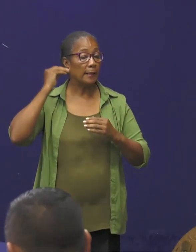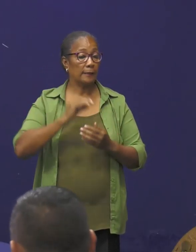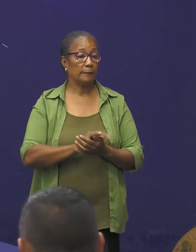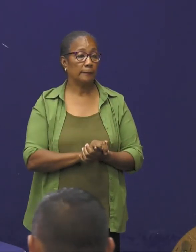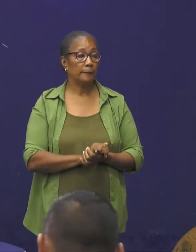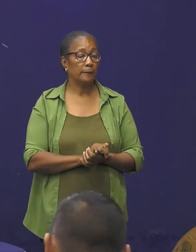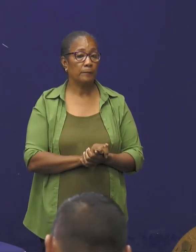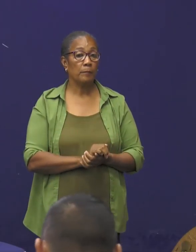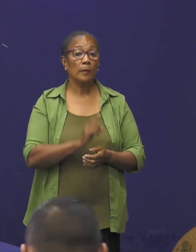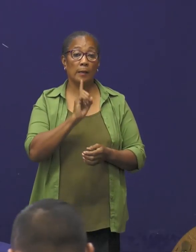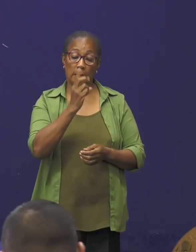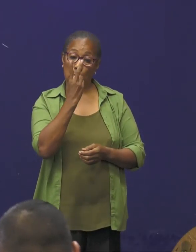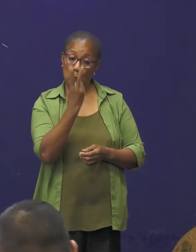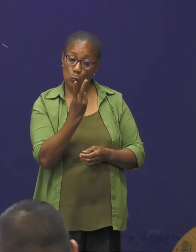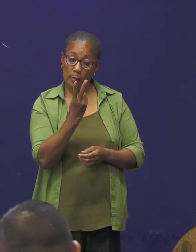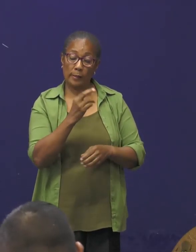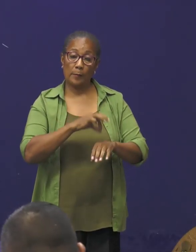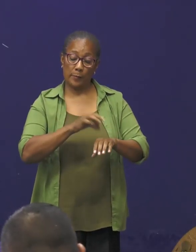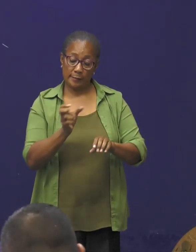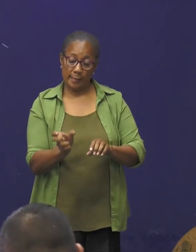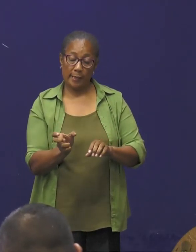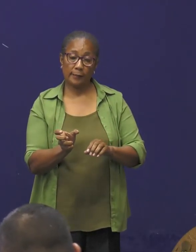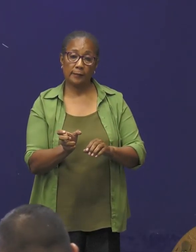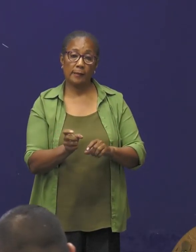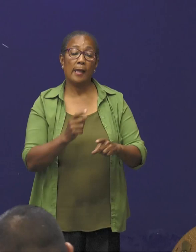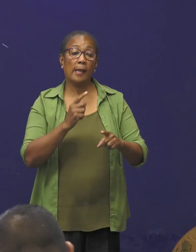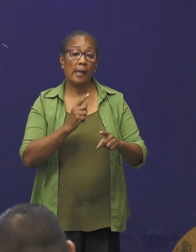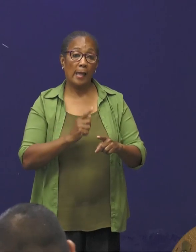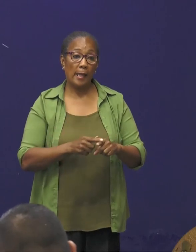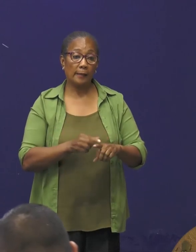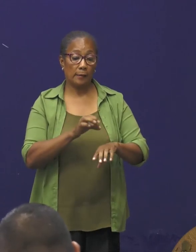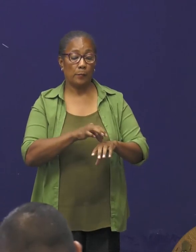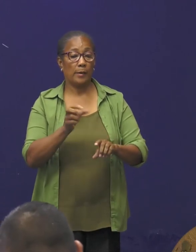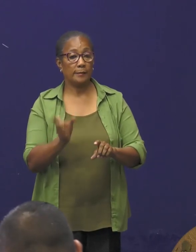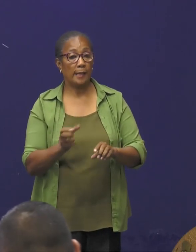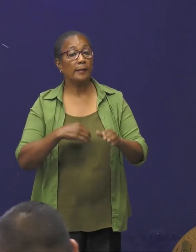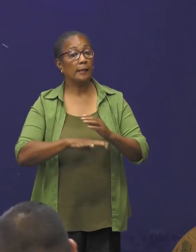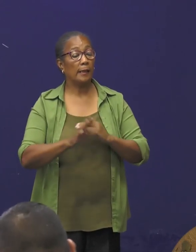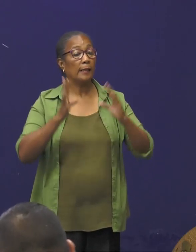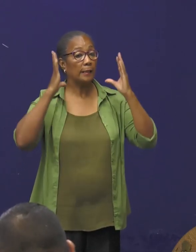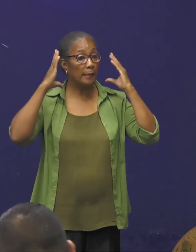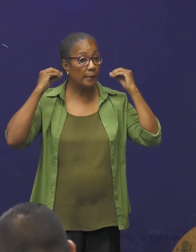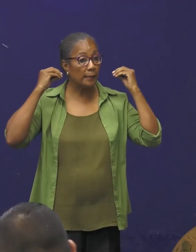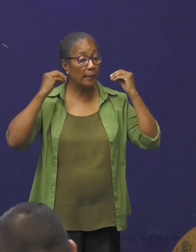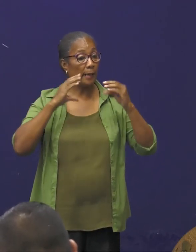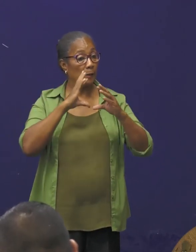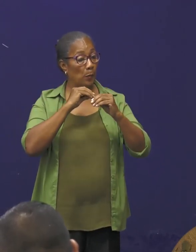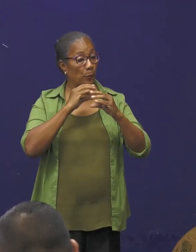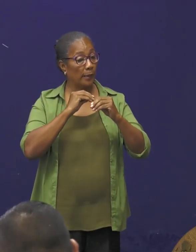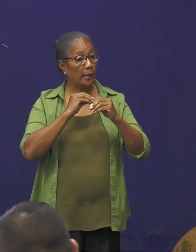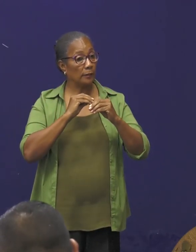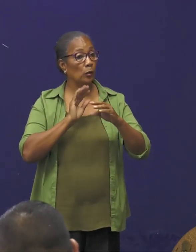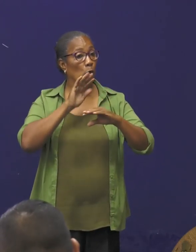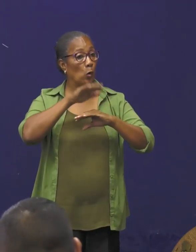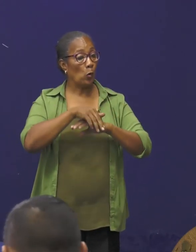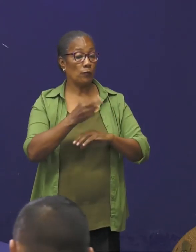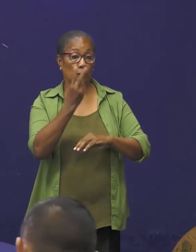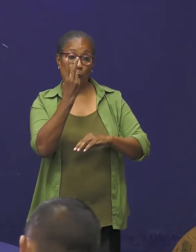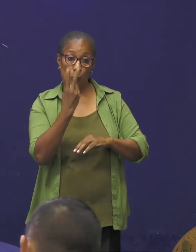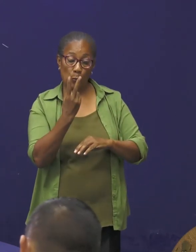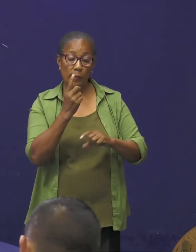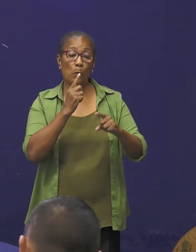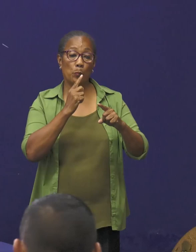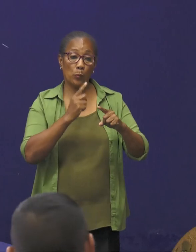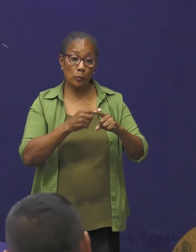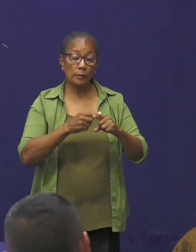De tweede patiënt en de patiënt in Nederland, dan praat ik over dus de tweede positief